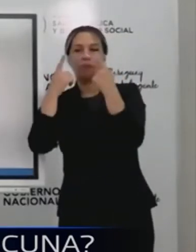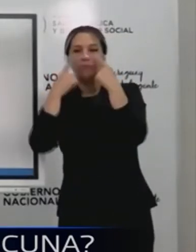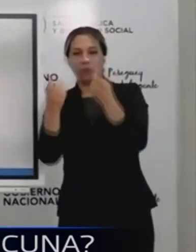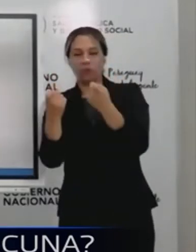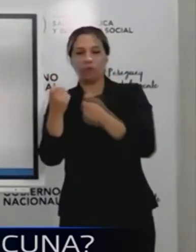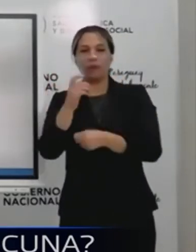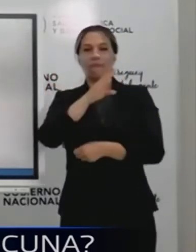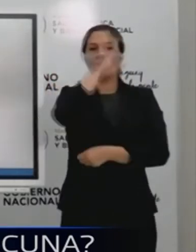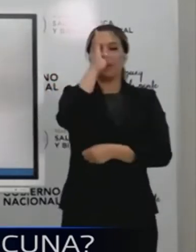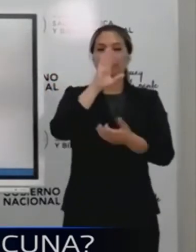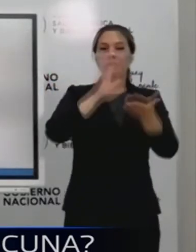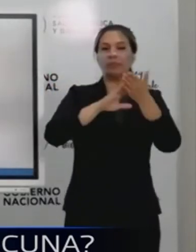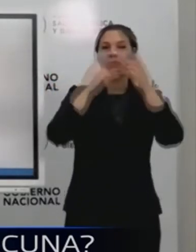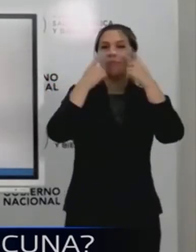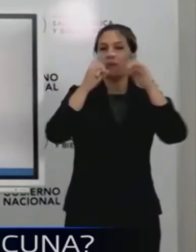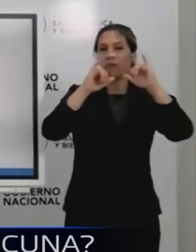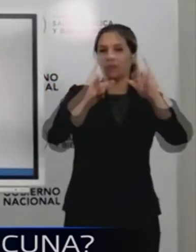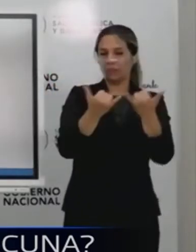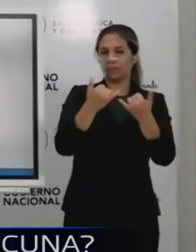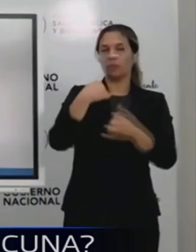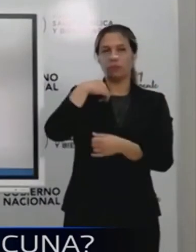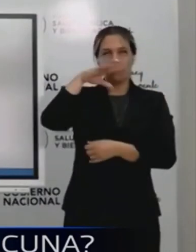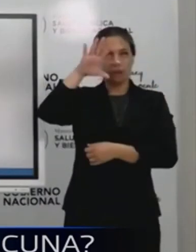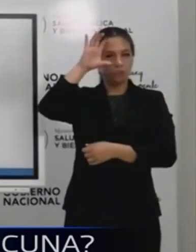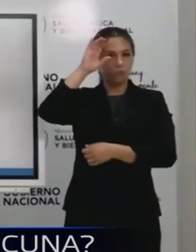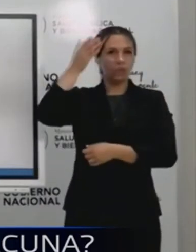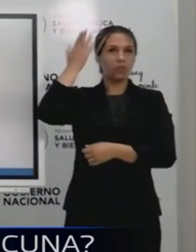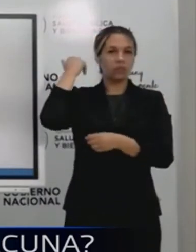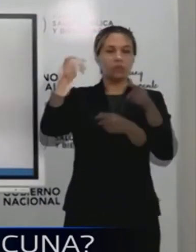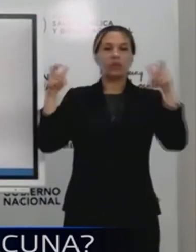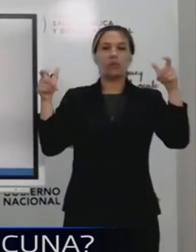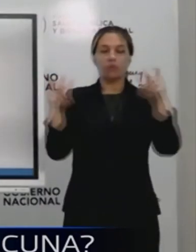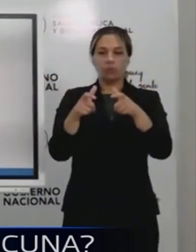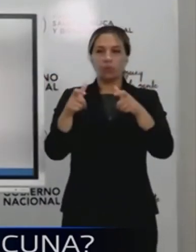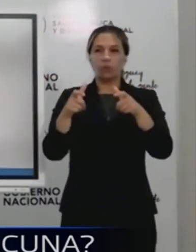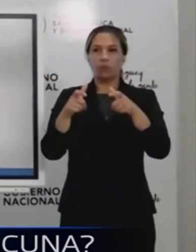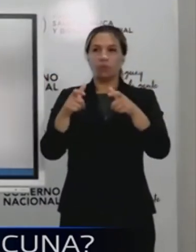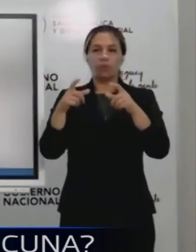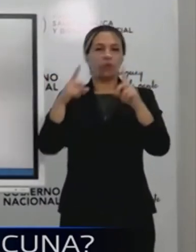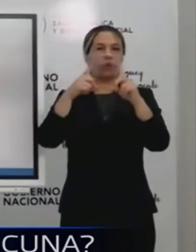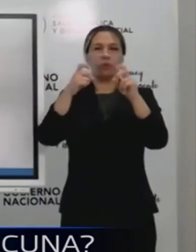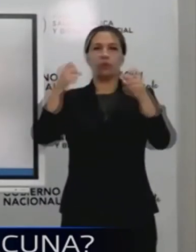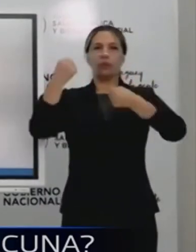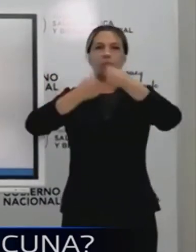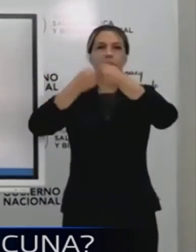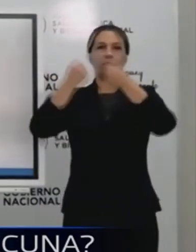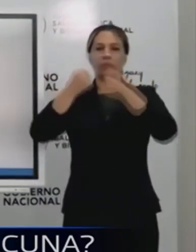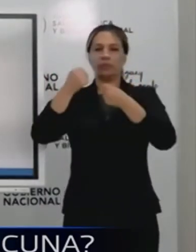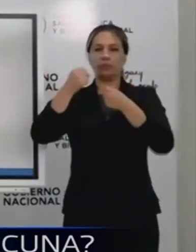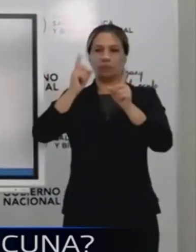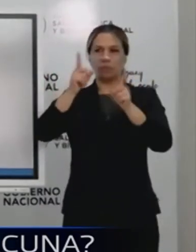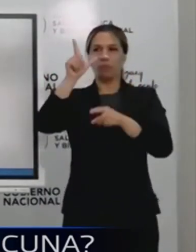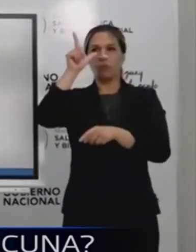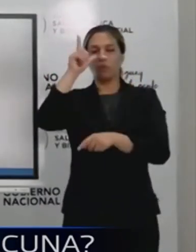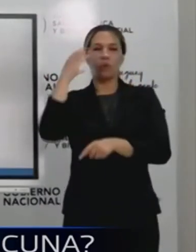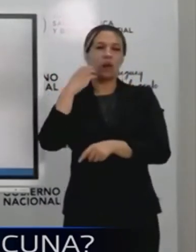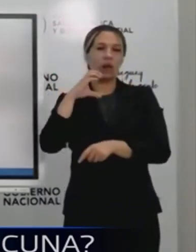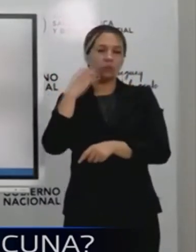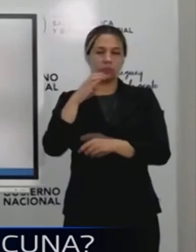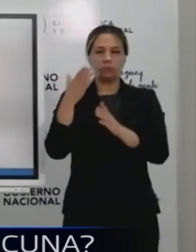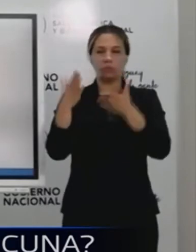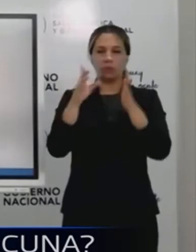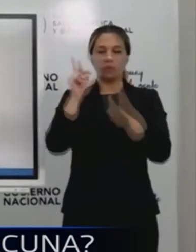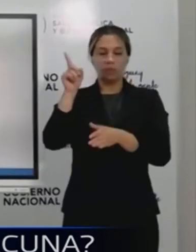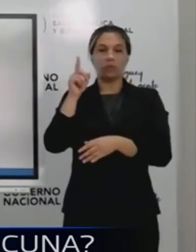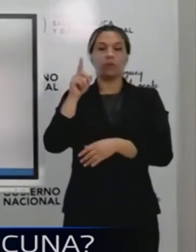necesitan, las empresas necesitan, yo recuerdo una reunión también con otra empresa allá por esos meses, julio, más o